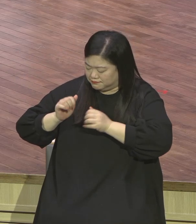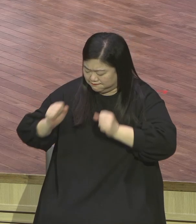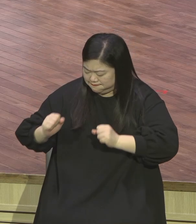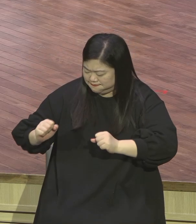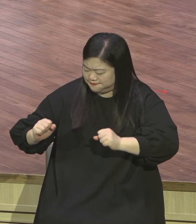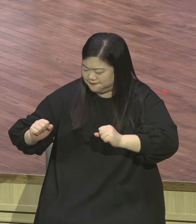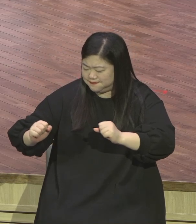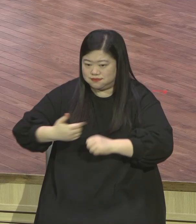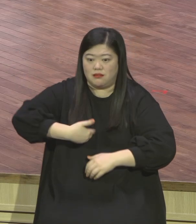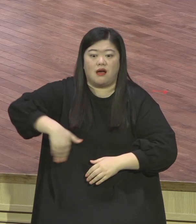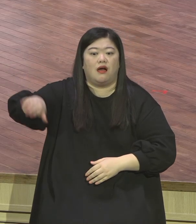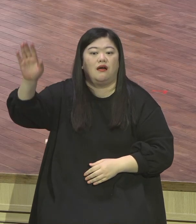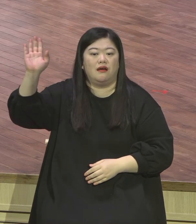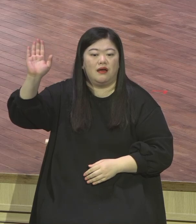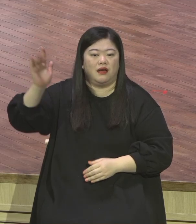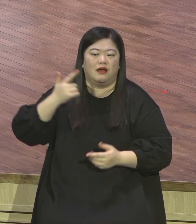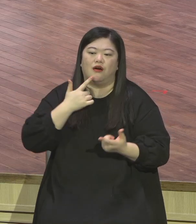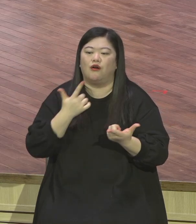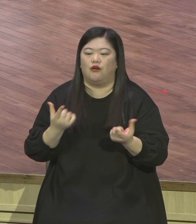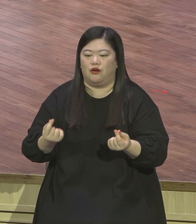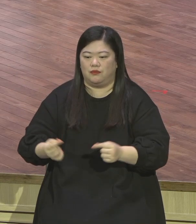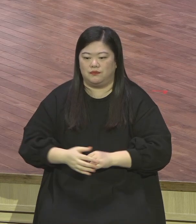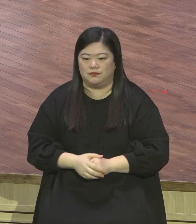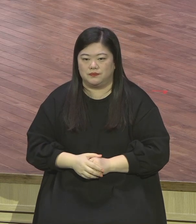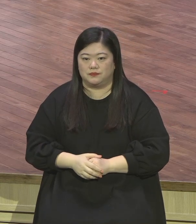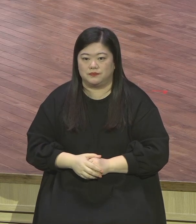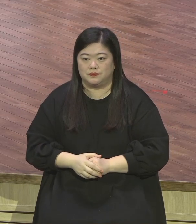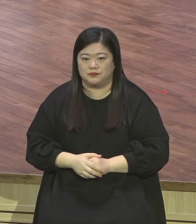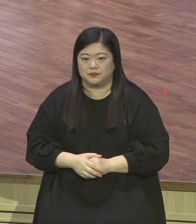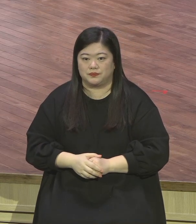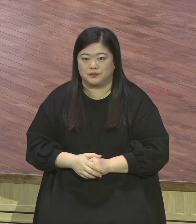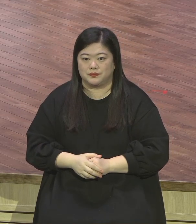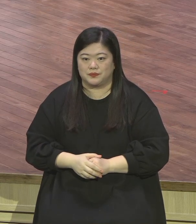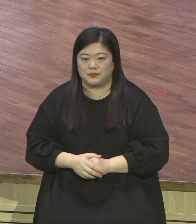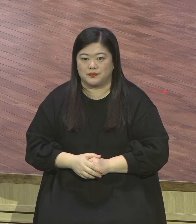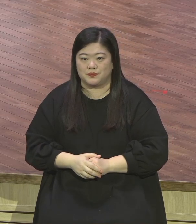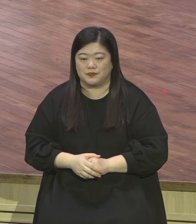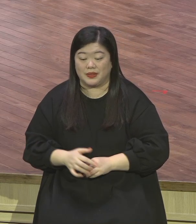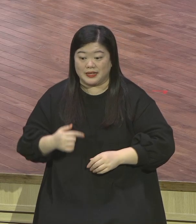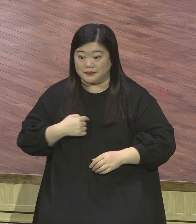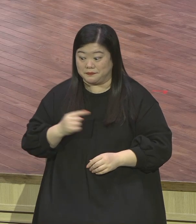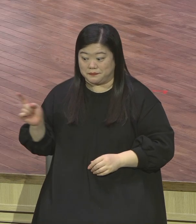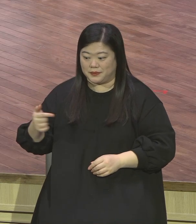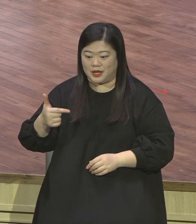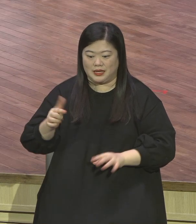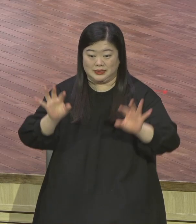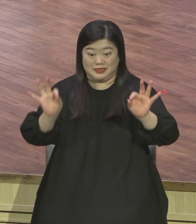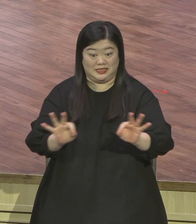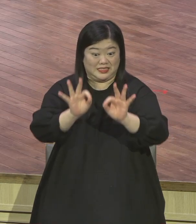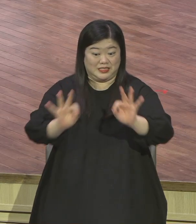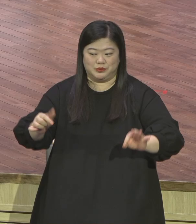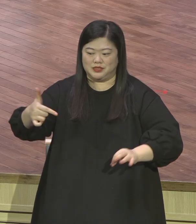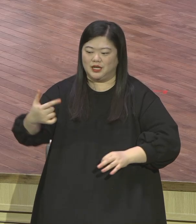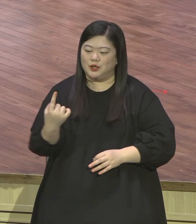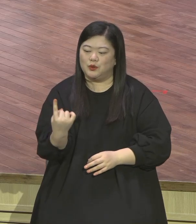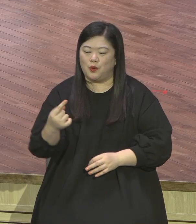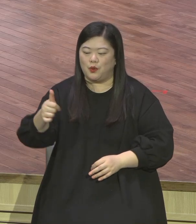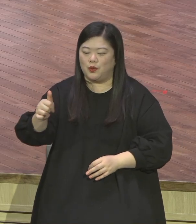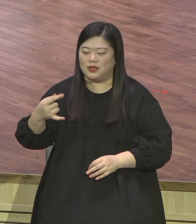되어야 돼요 우리 노장훈이 마음에 딱 드는 게 변화를 좋아해요 그 변화 새로운 거 새로운 변화